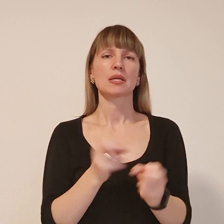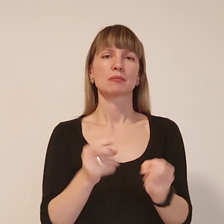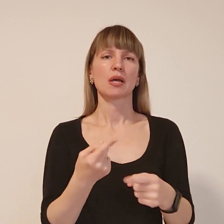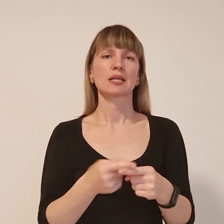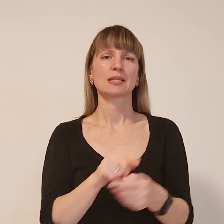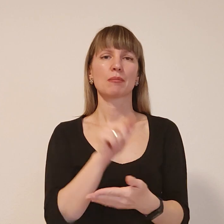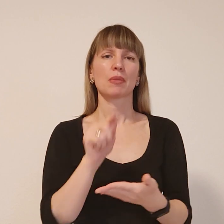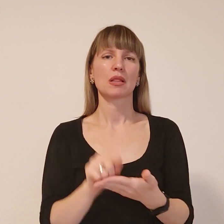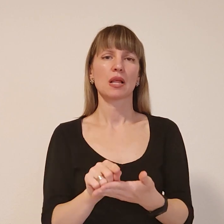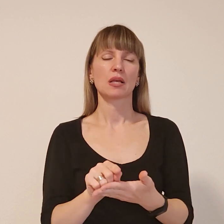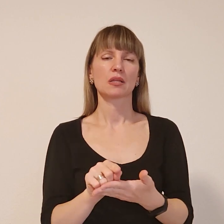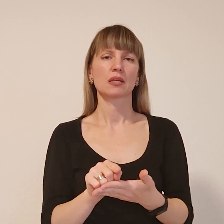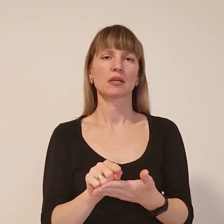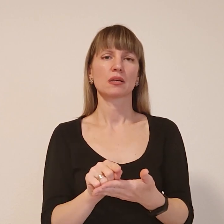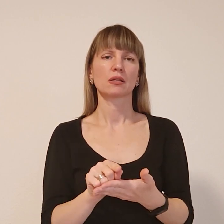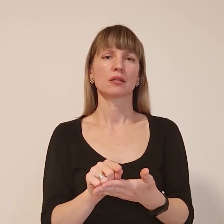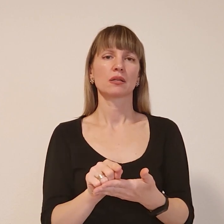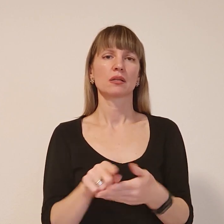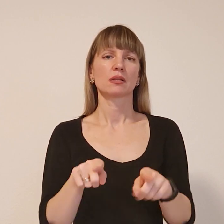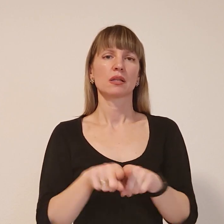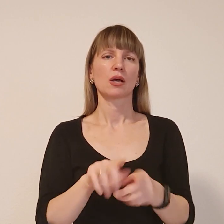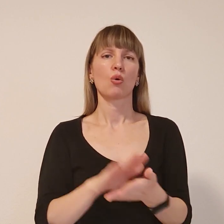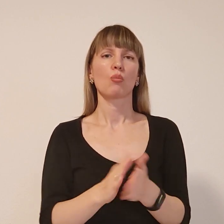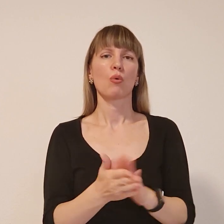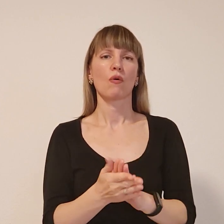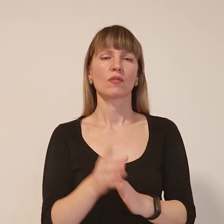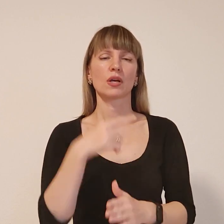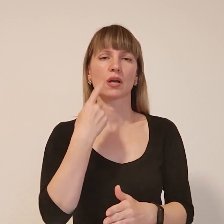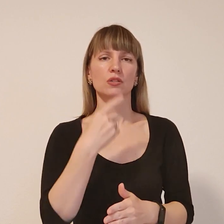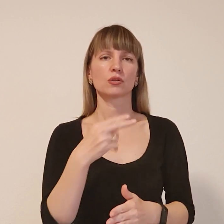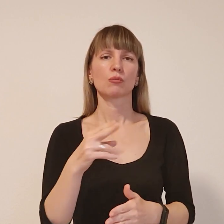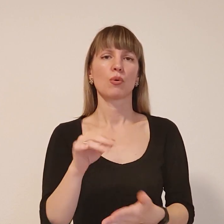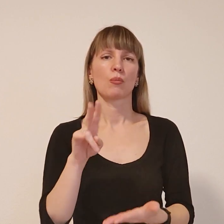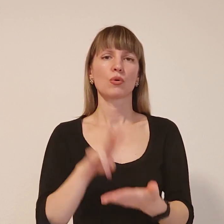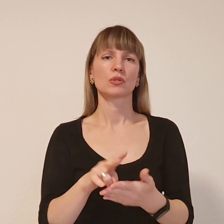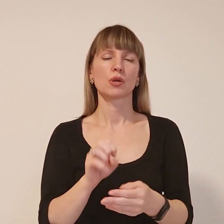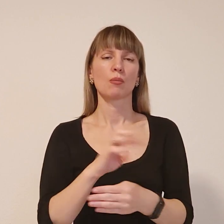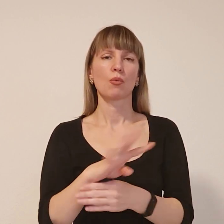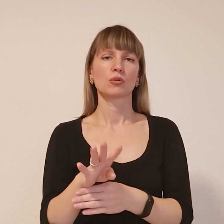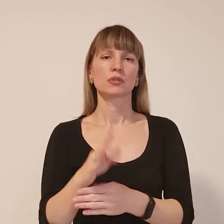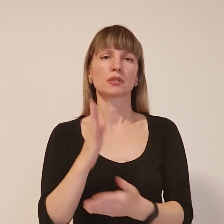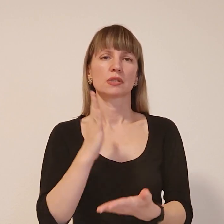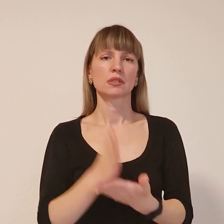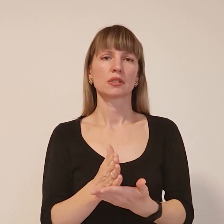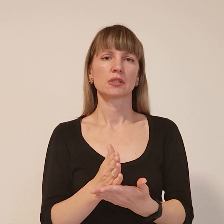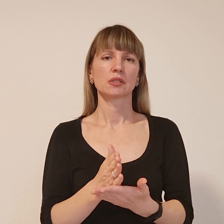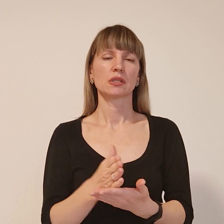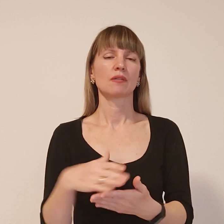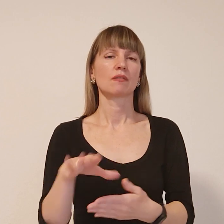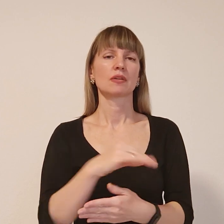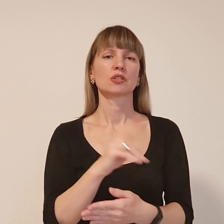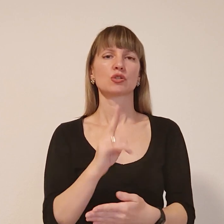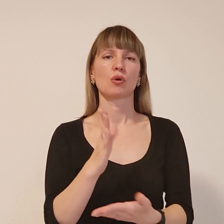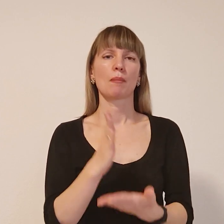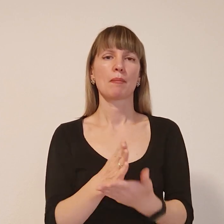умовне, кажучи, бо постійно постріли лунають. Всі, хто мають бажання